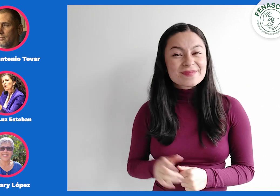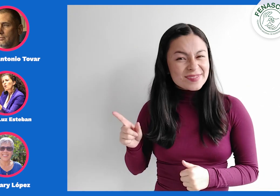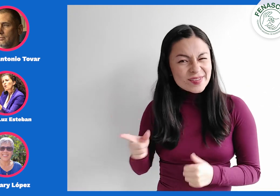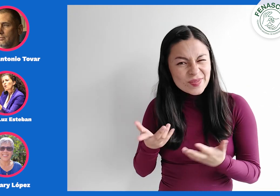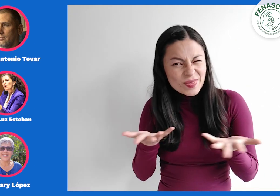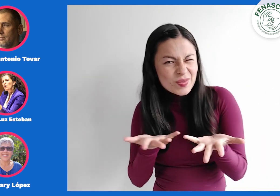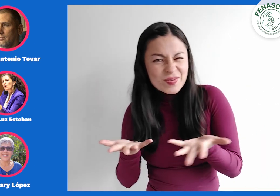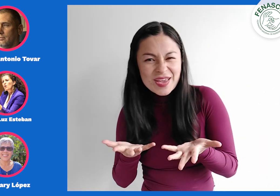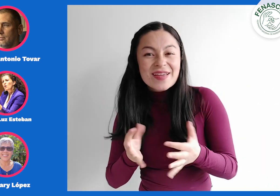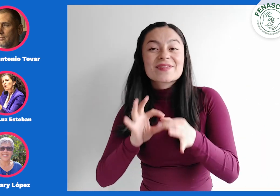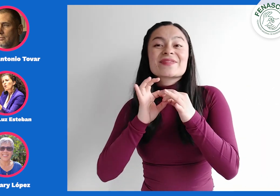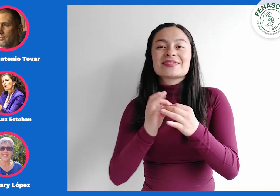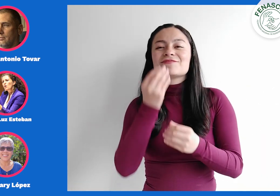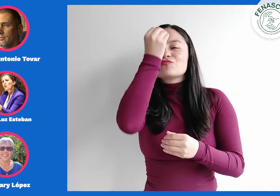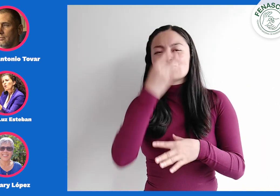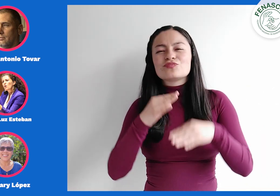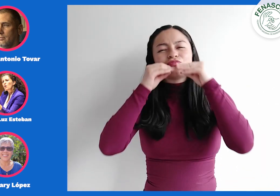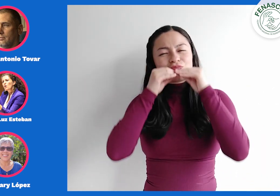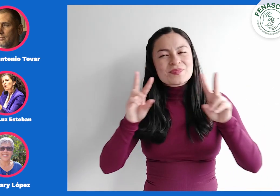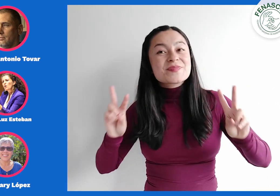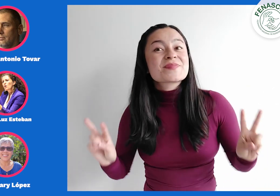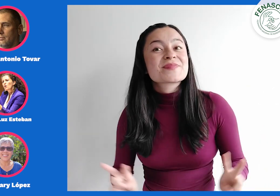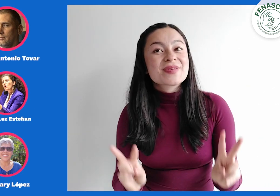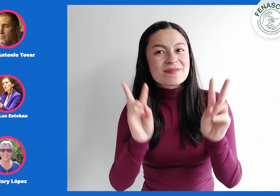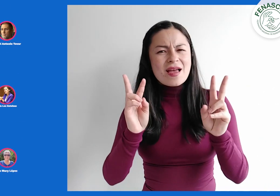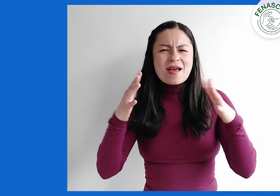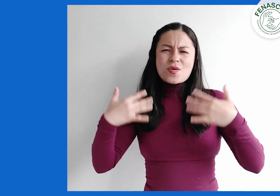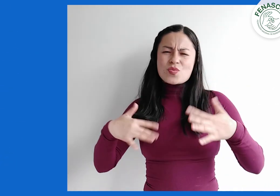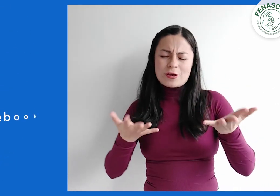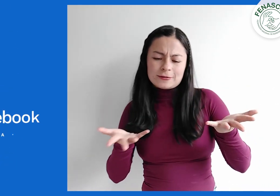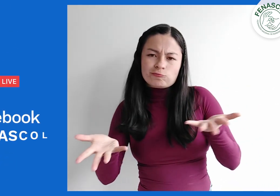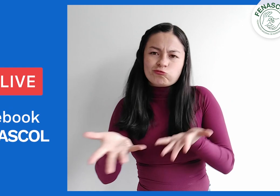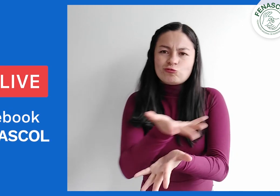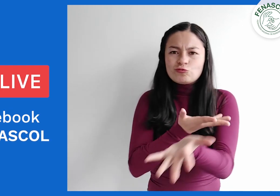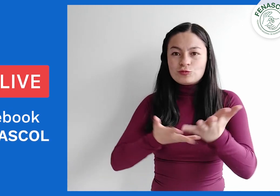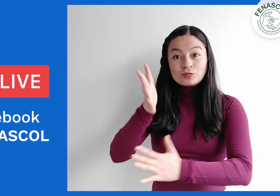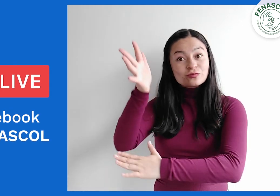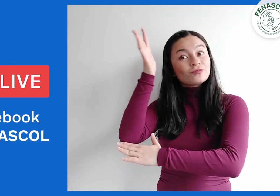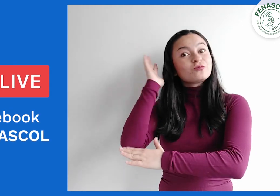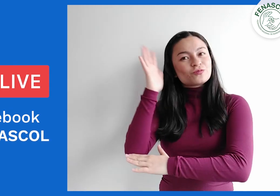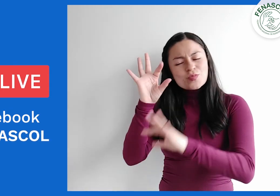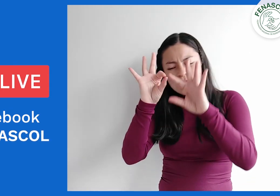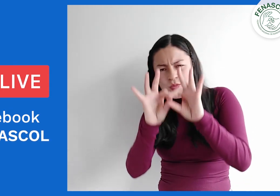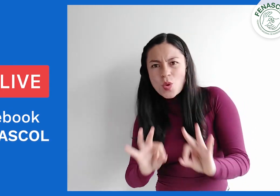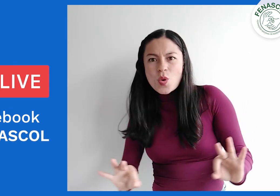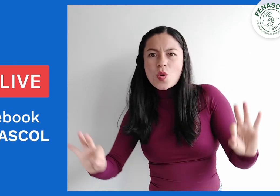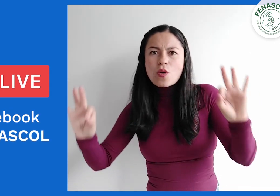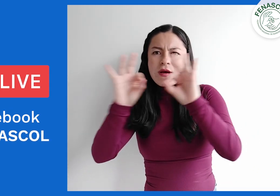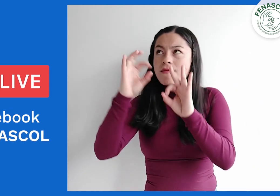Esta transmisión será en vivo en el Facebook de FENASCOL. El objetivo de este encuentro es de suma